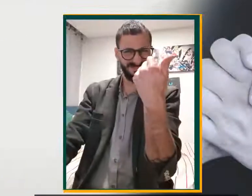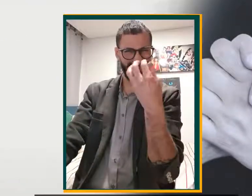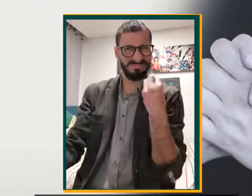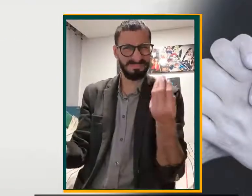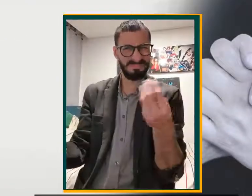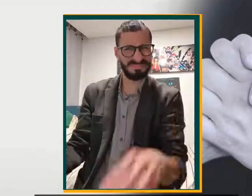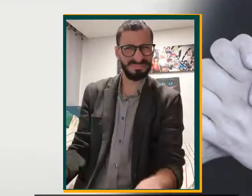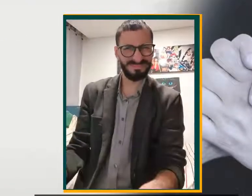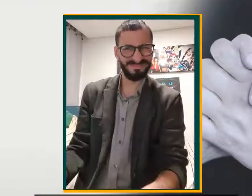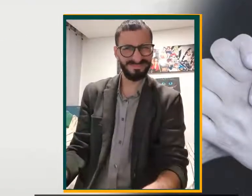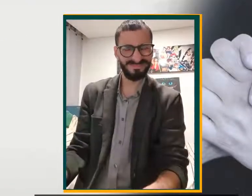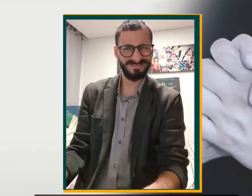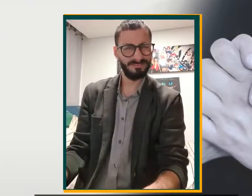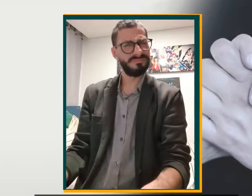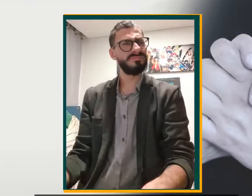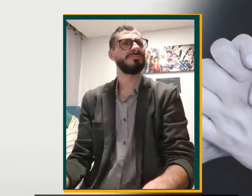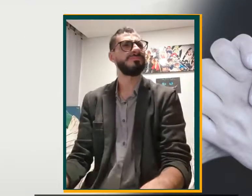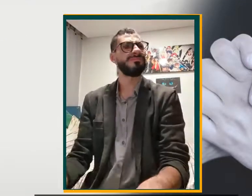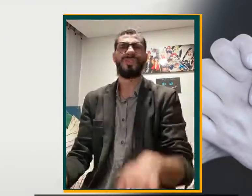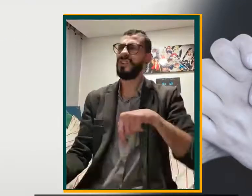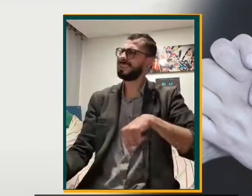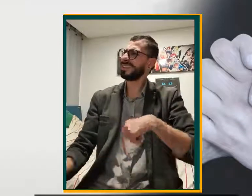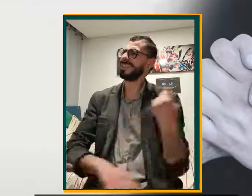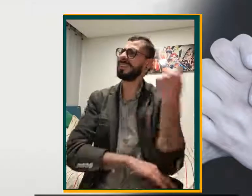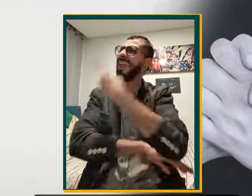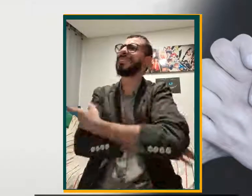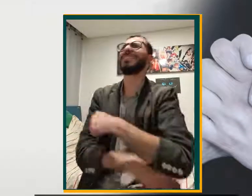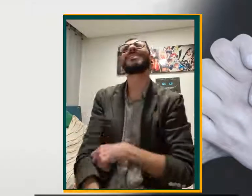¿Por qué me grabas? ¿Estamos celebrando algo?